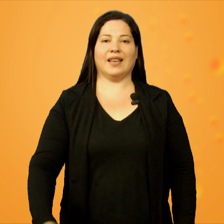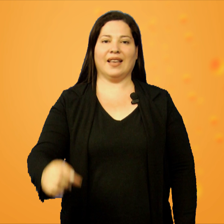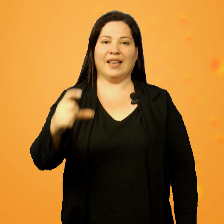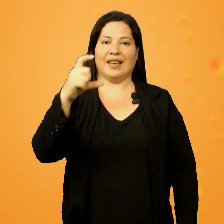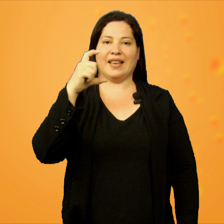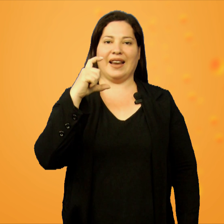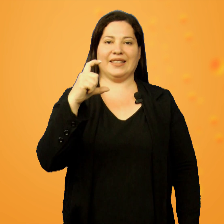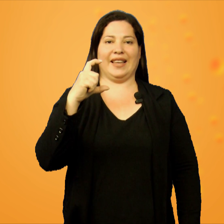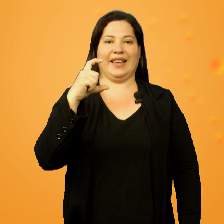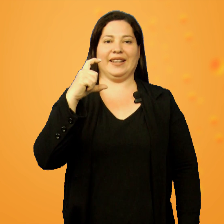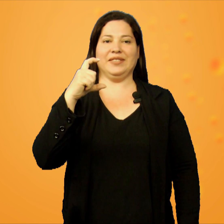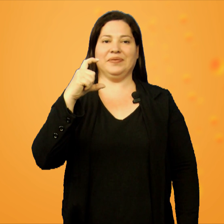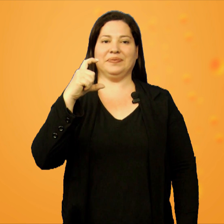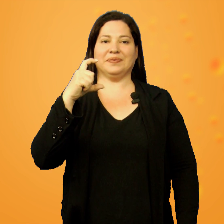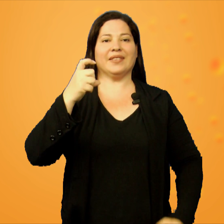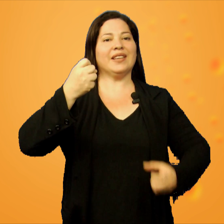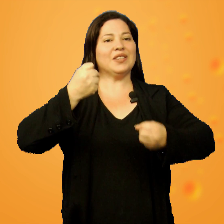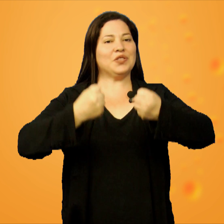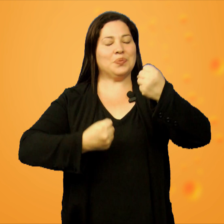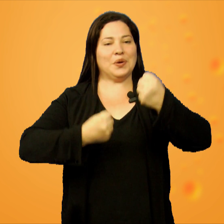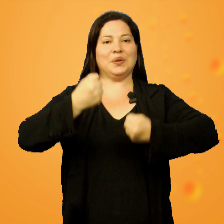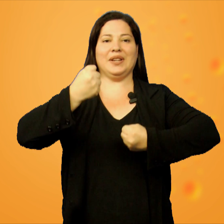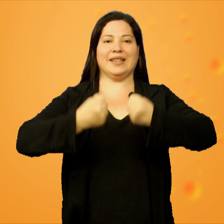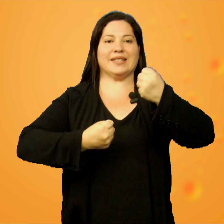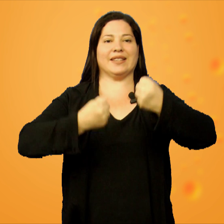Carteira de motorista.